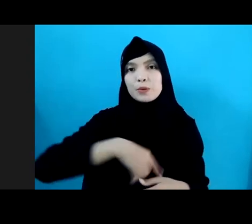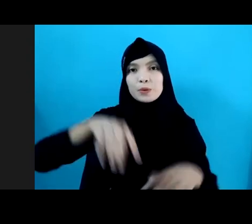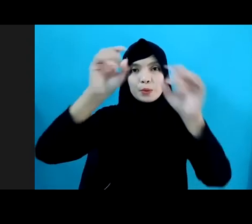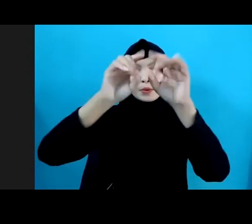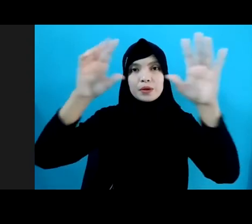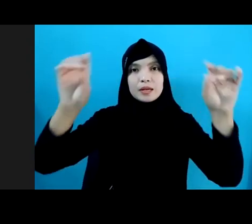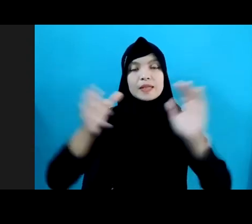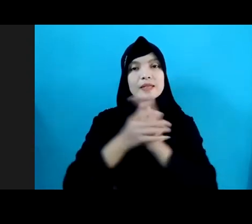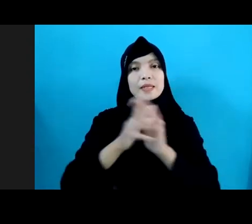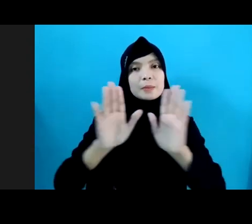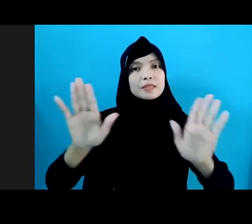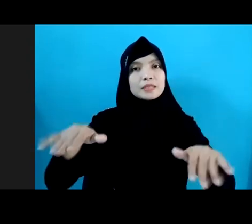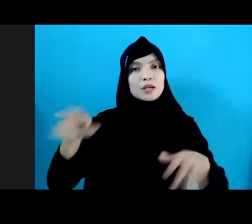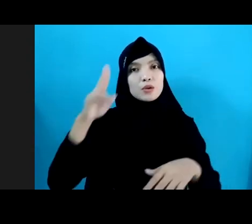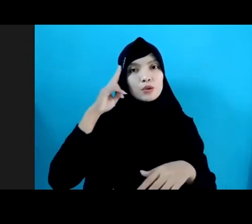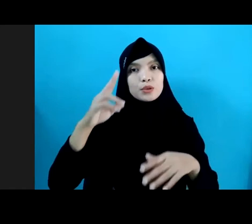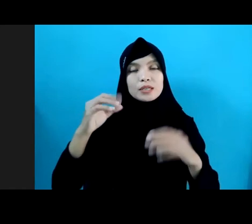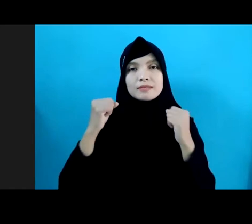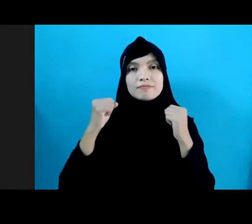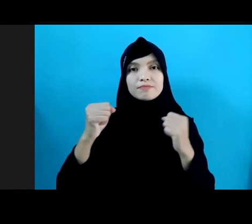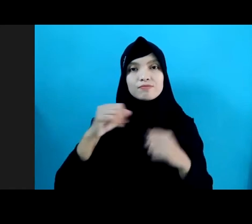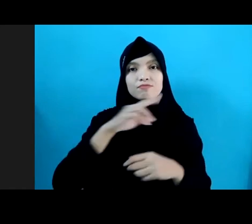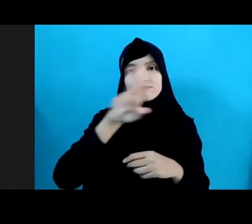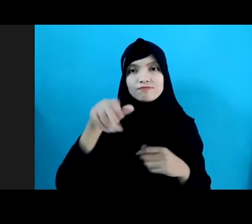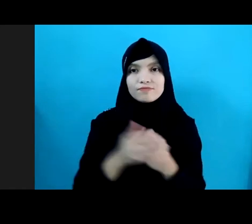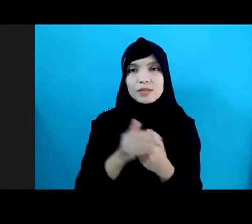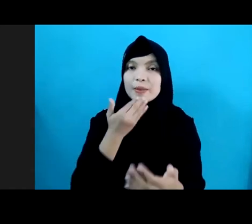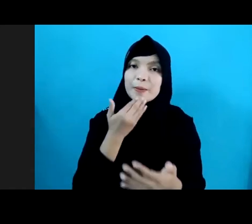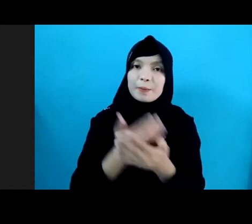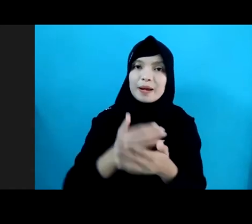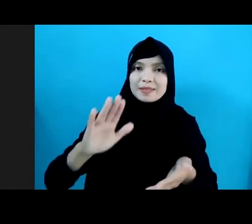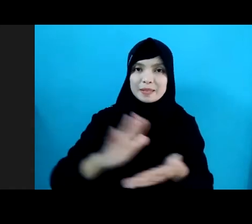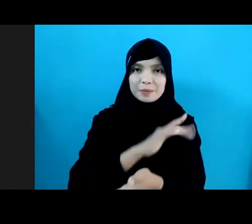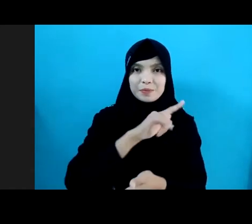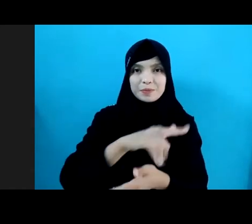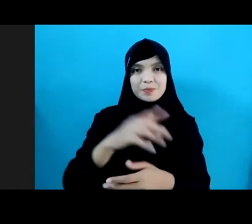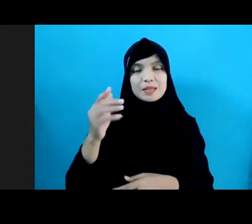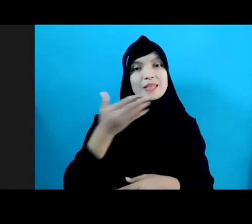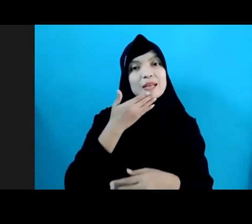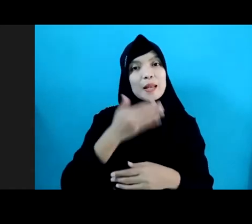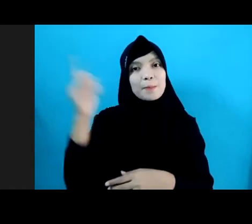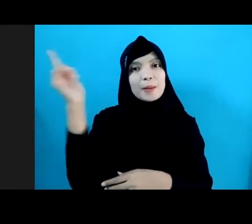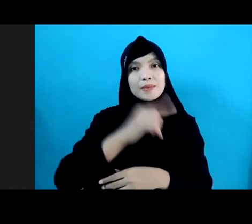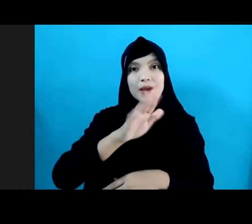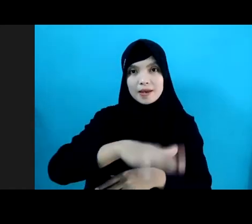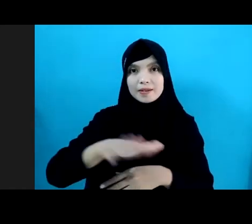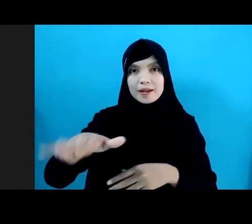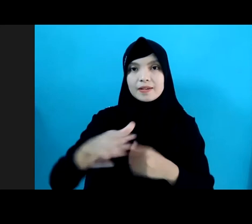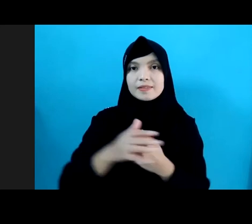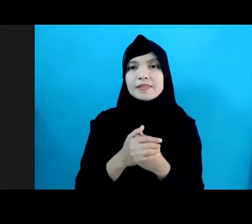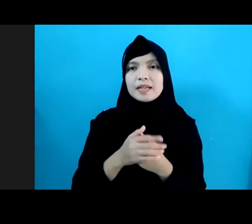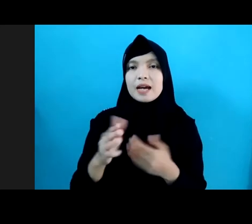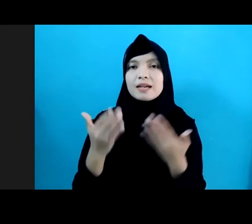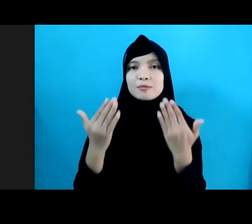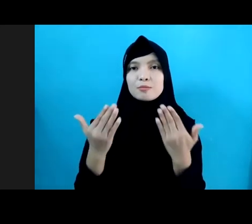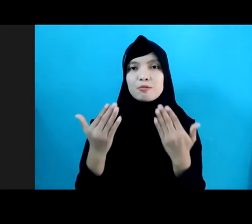sejahtera dan salam sehat untuk semua Terima kasih atas kesempatannya Selamat hari anak Semoga